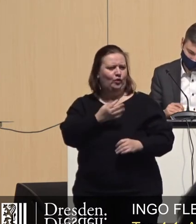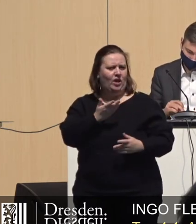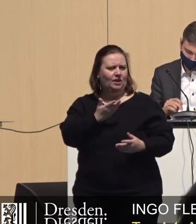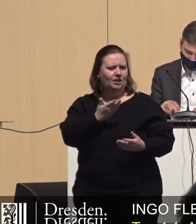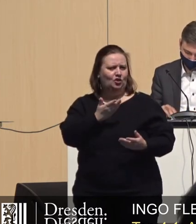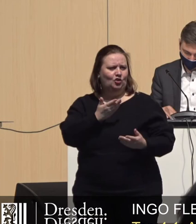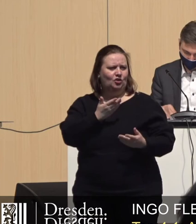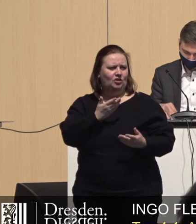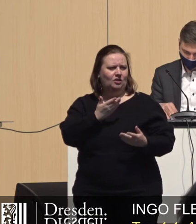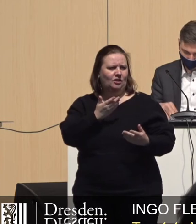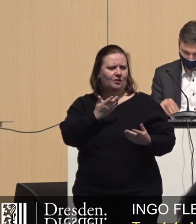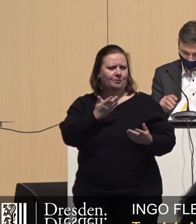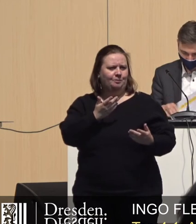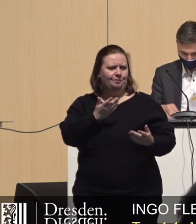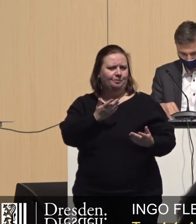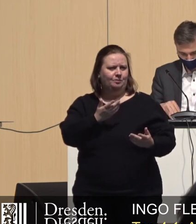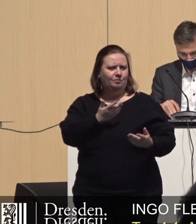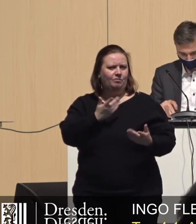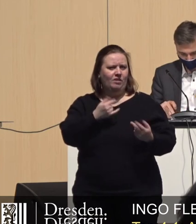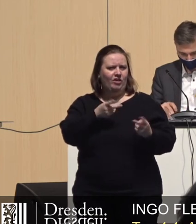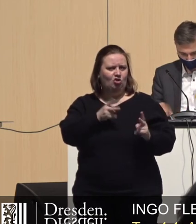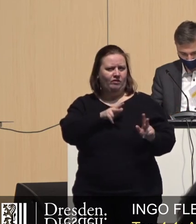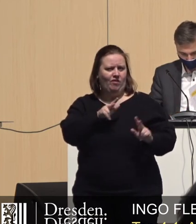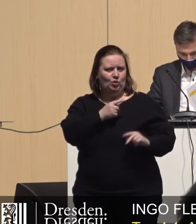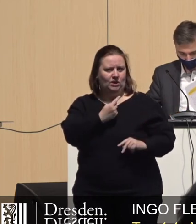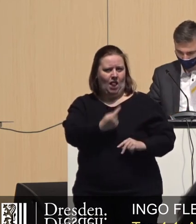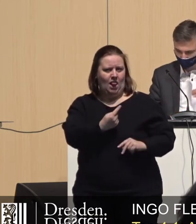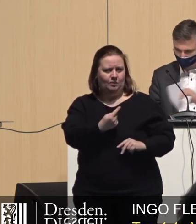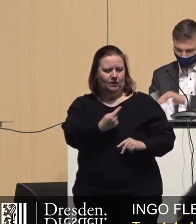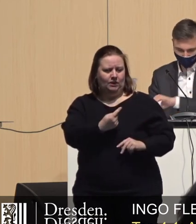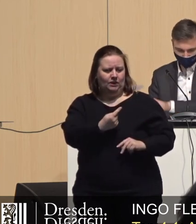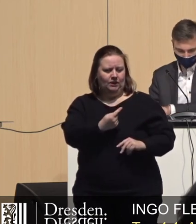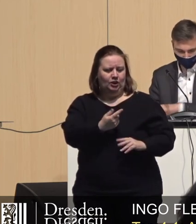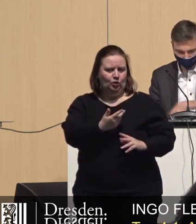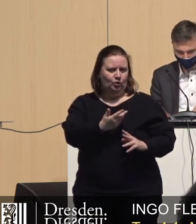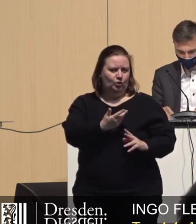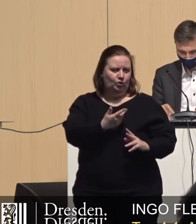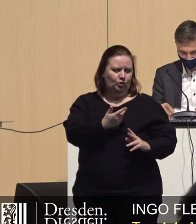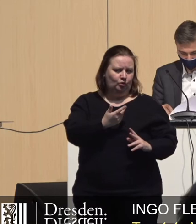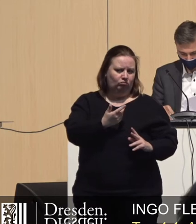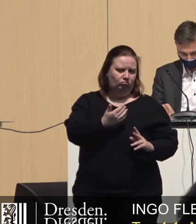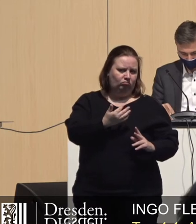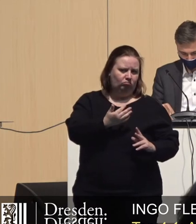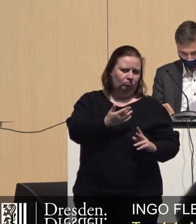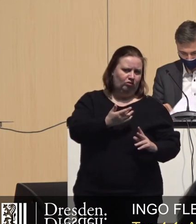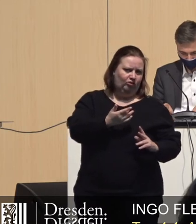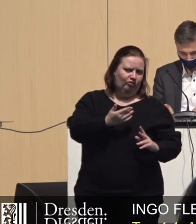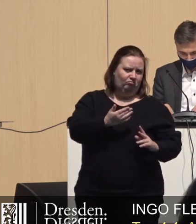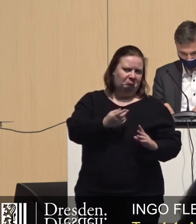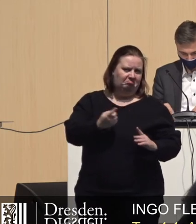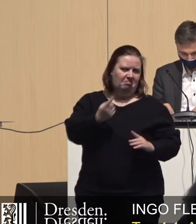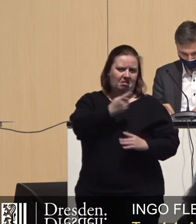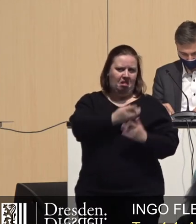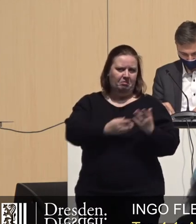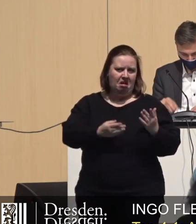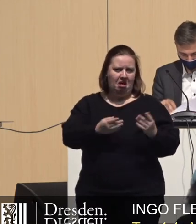Denn die Stadtverwaltung selber hat ja wohl offensichtlich vor anderthalb Jahren, also wir haben